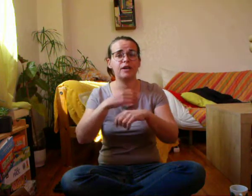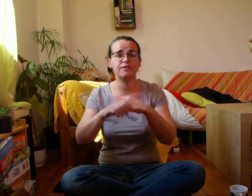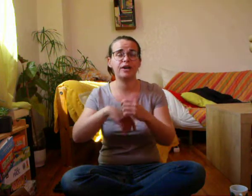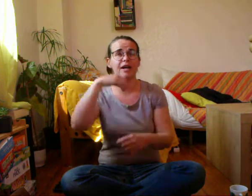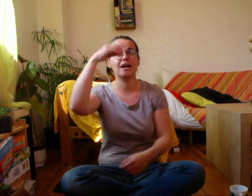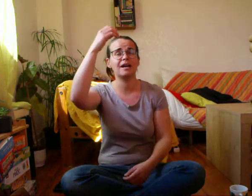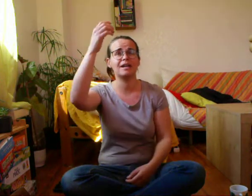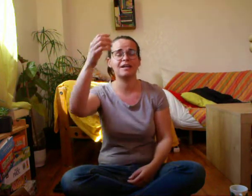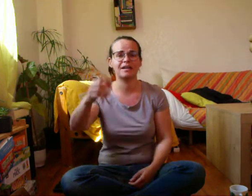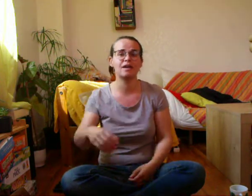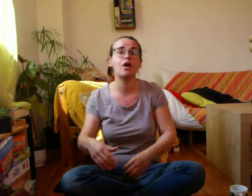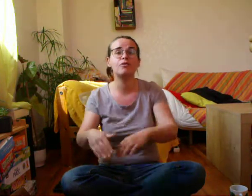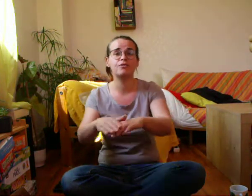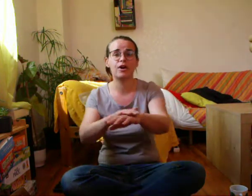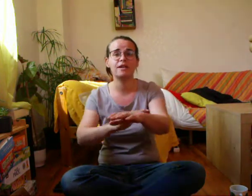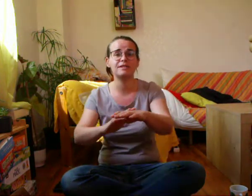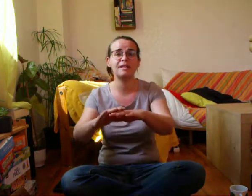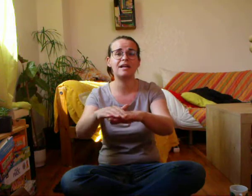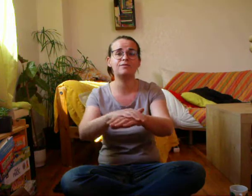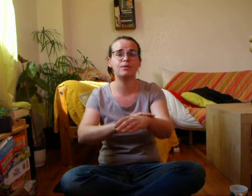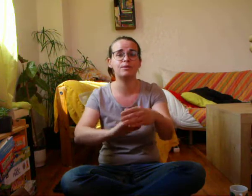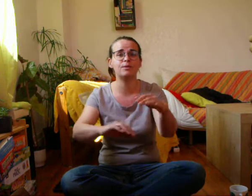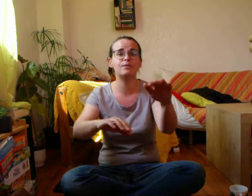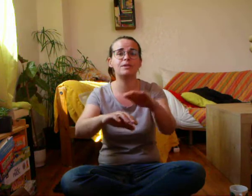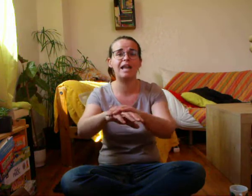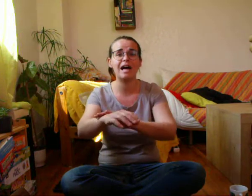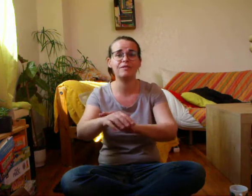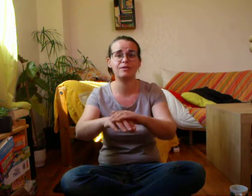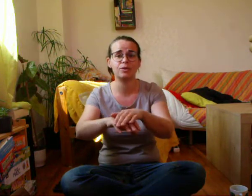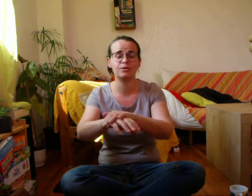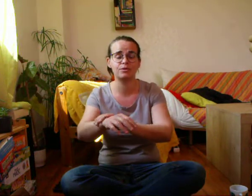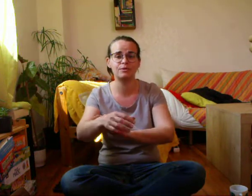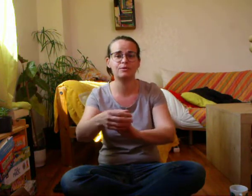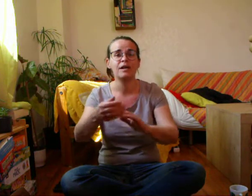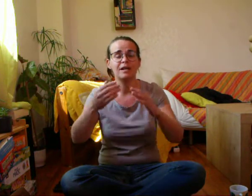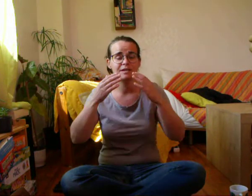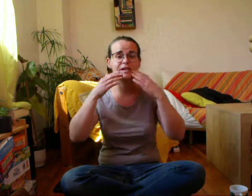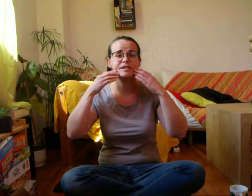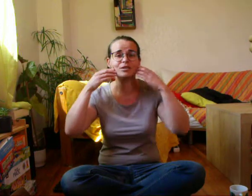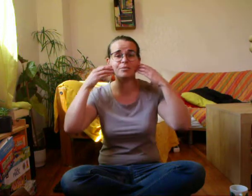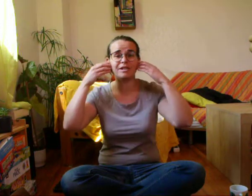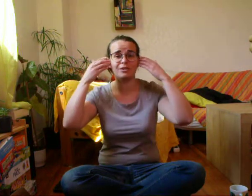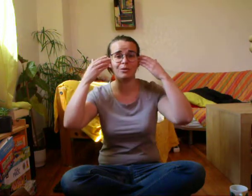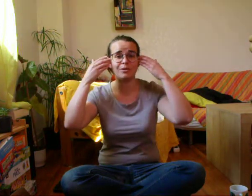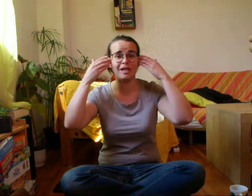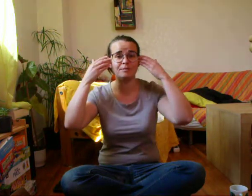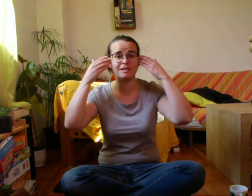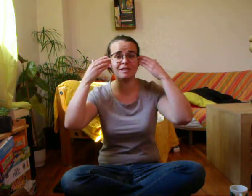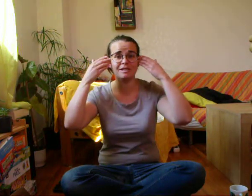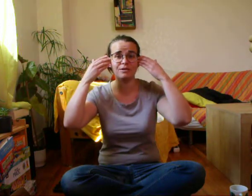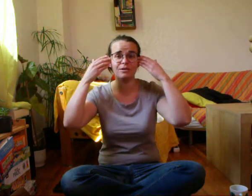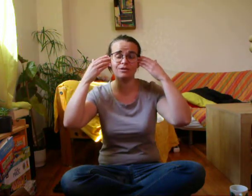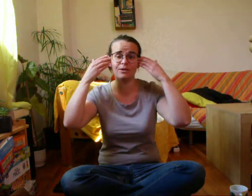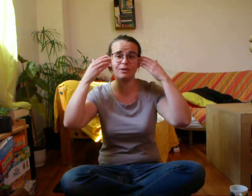plop Protté d'avant, lavé de l'eau Qu'ils sont mignons, les petits orsons